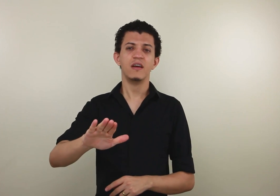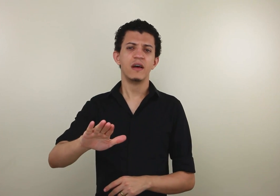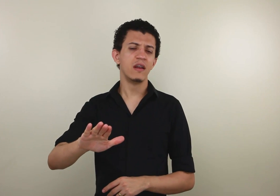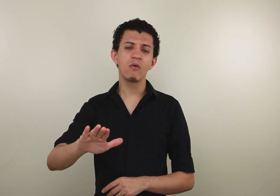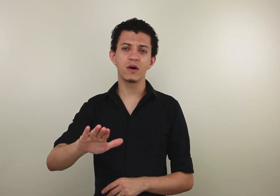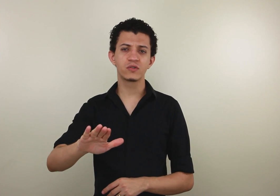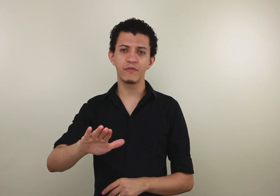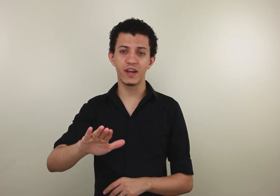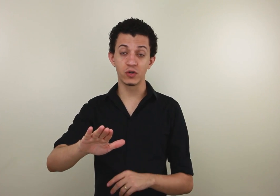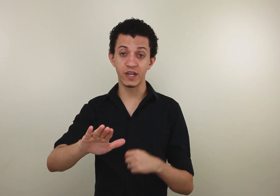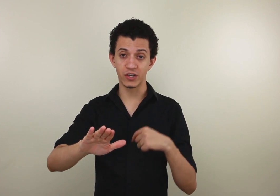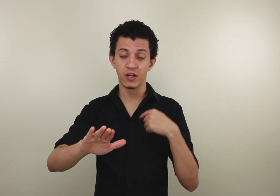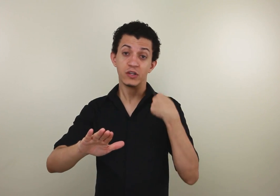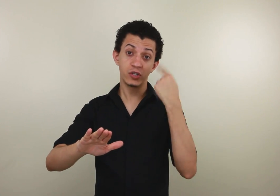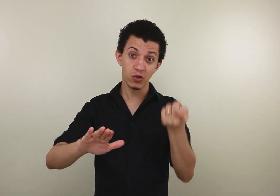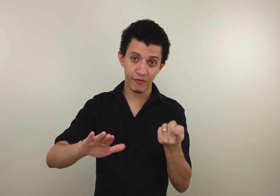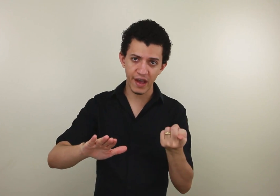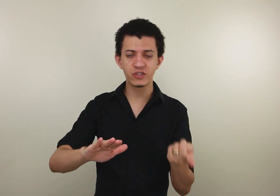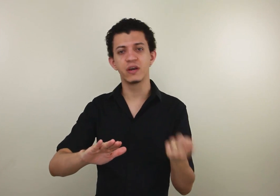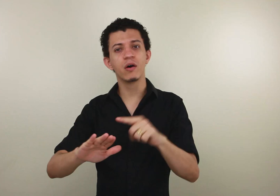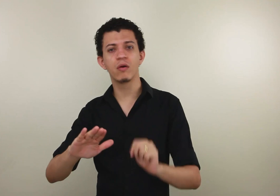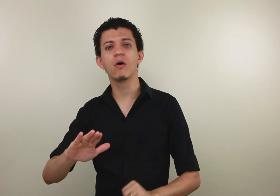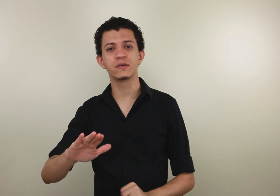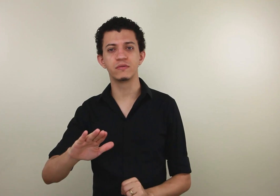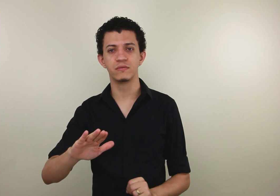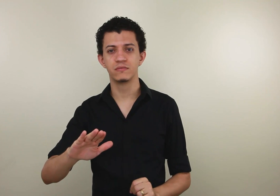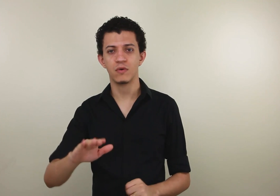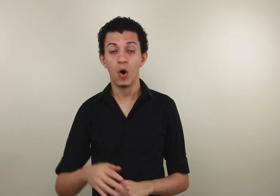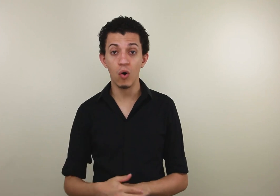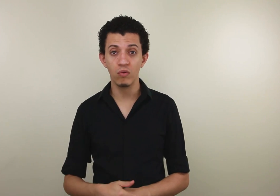Não gosta de sorvete, ou seja De sorvete, eu não gosto Ou